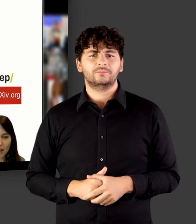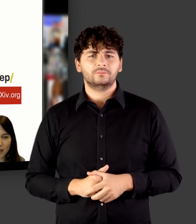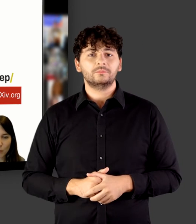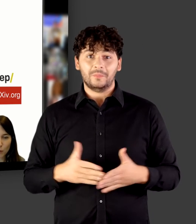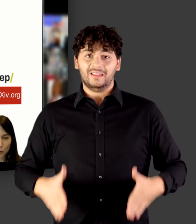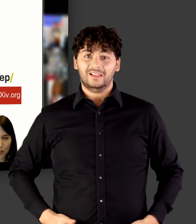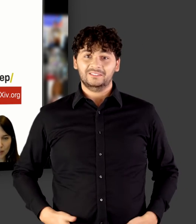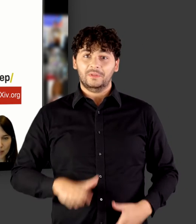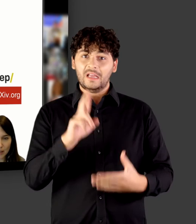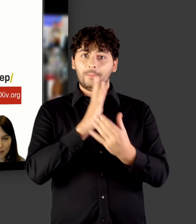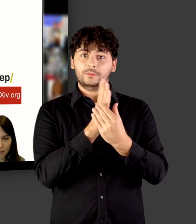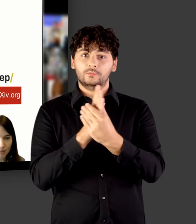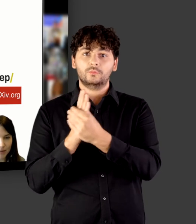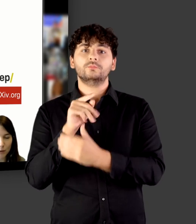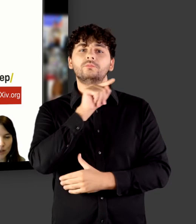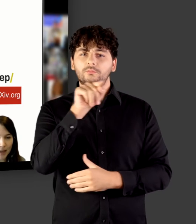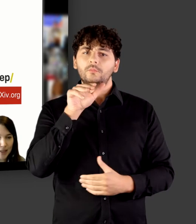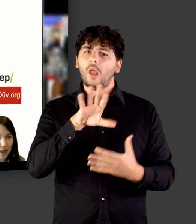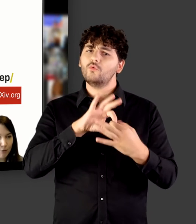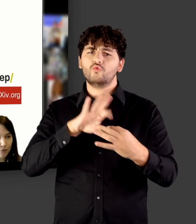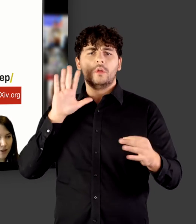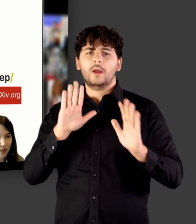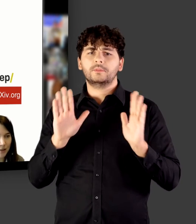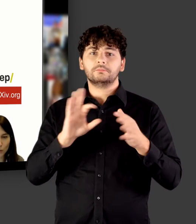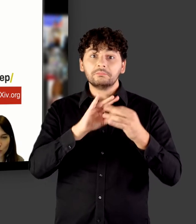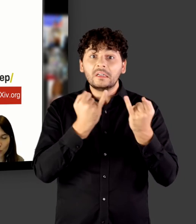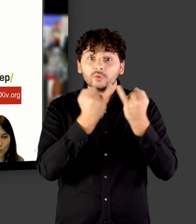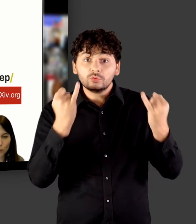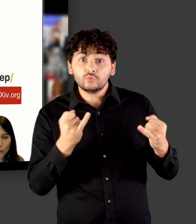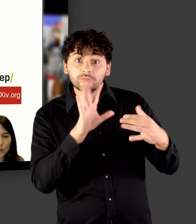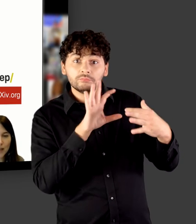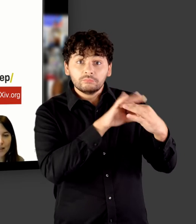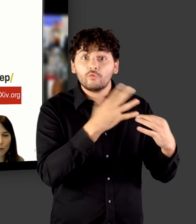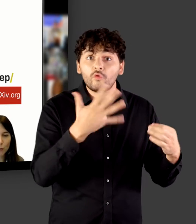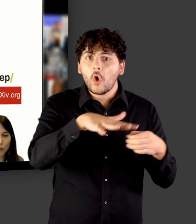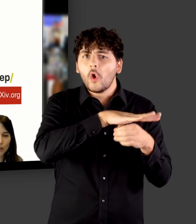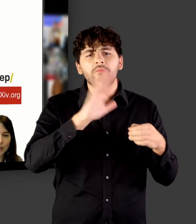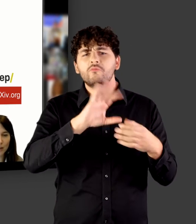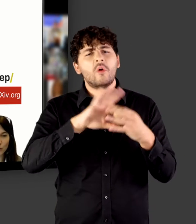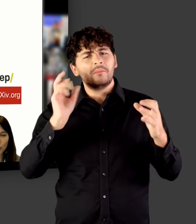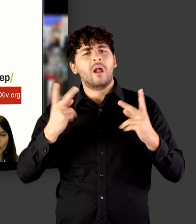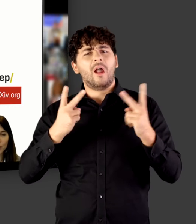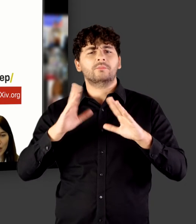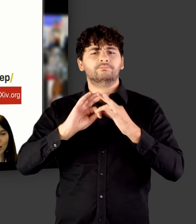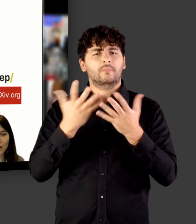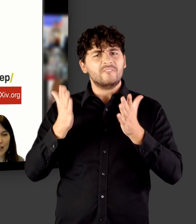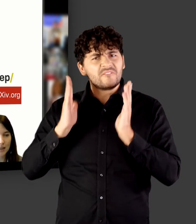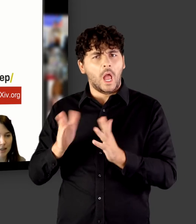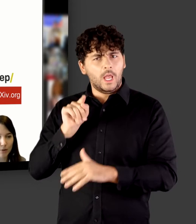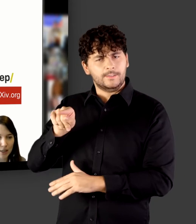Repositorien ist es unabhängig davon, welcher Institutionen Sie als AutorInnen angehören. Wie gesagt, hier gibt es dann